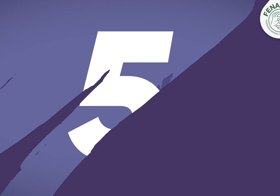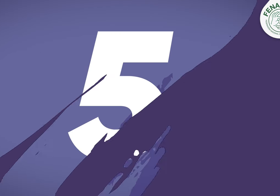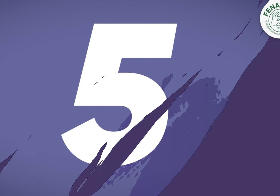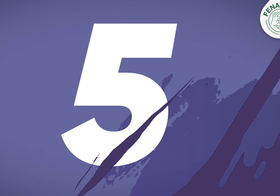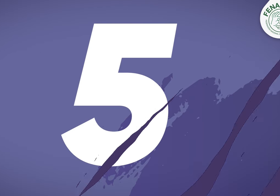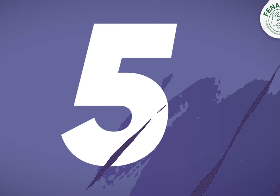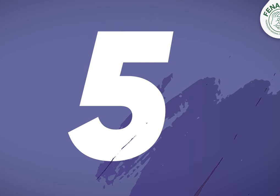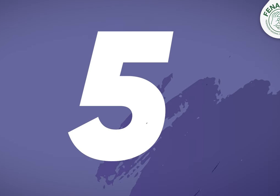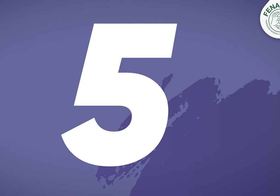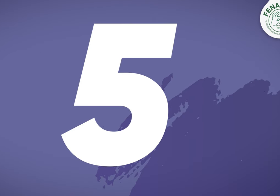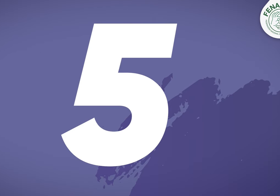5.